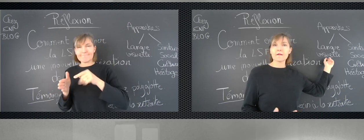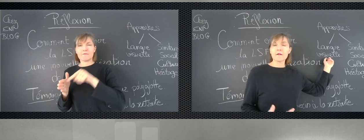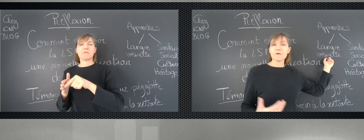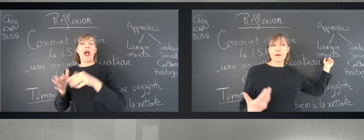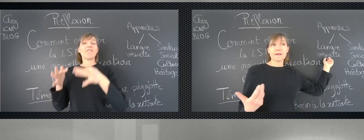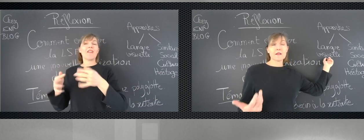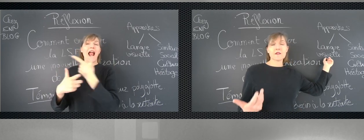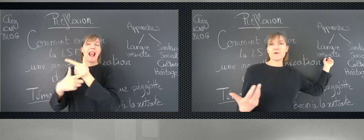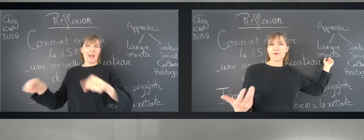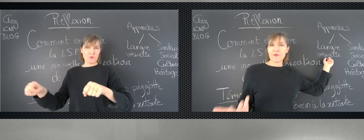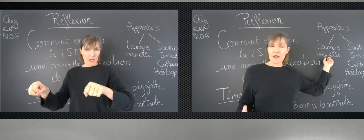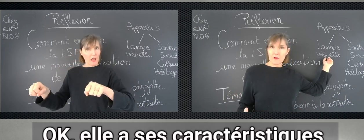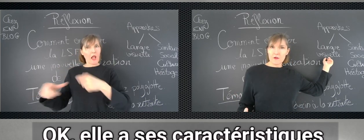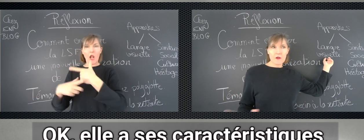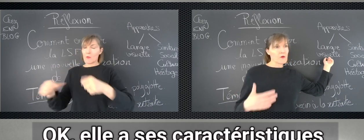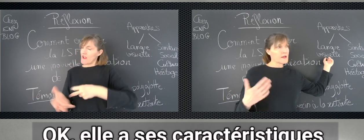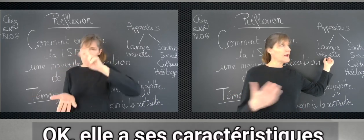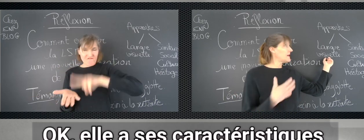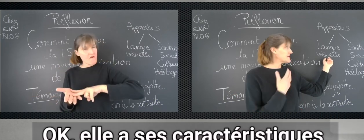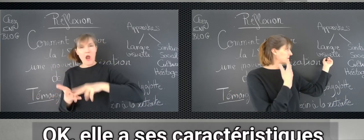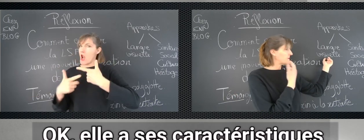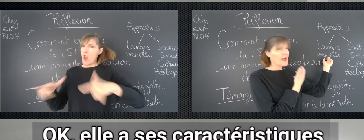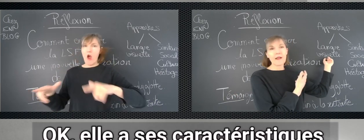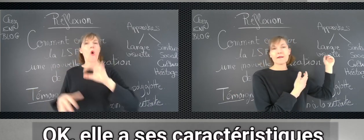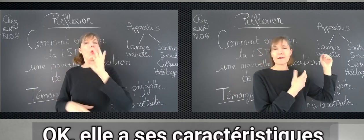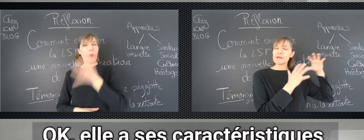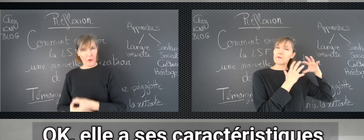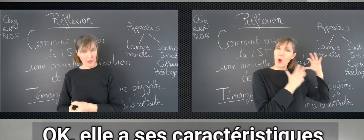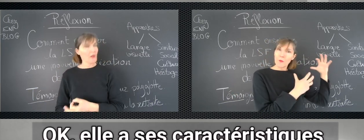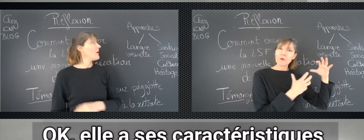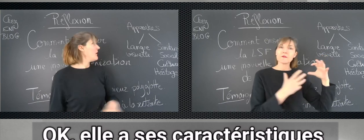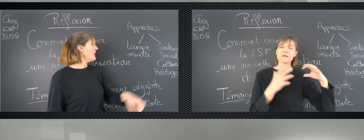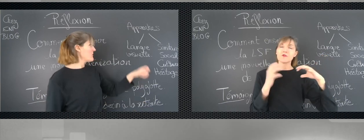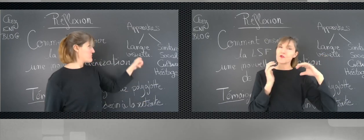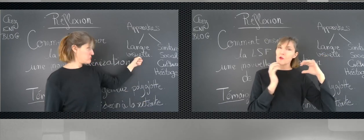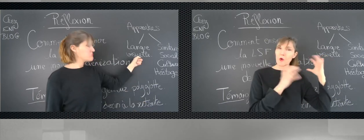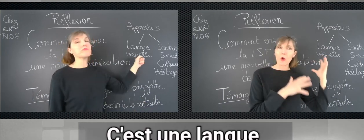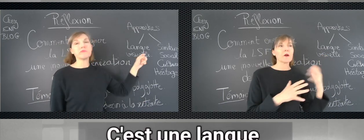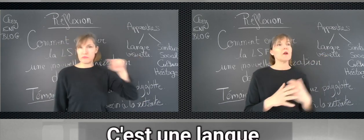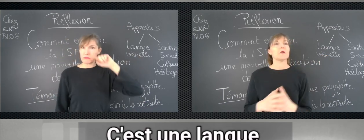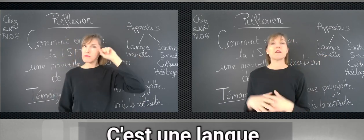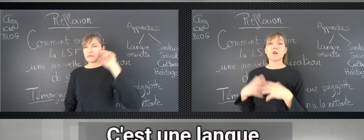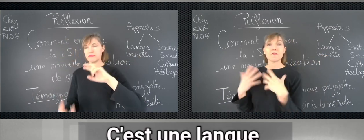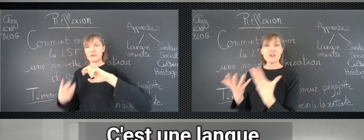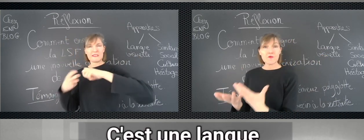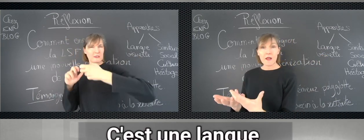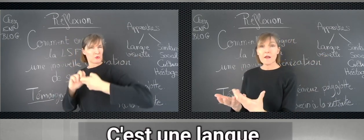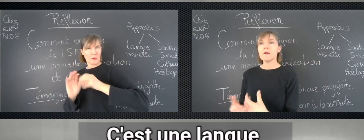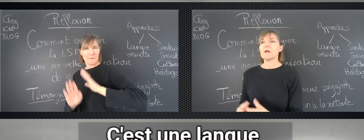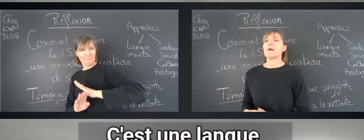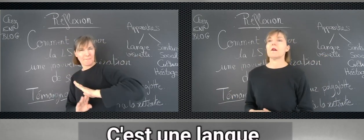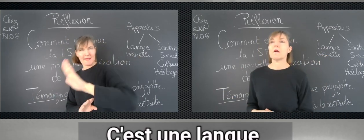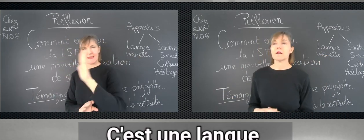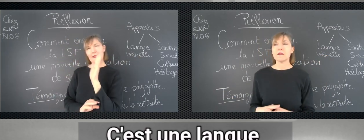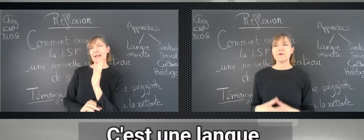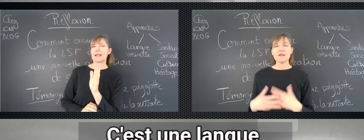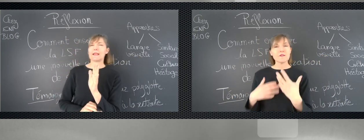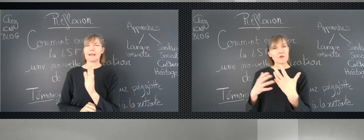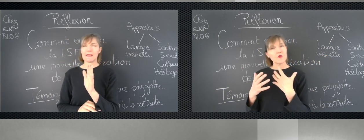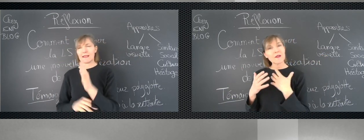Donc, il s'agit d'une vraie langue. OK. Elle a ses caractéristiques propres, ses structures propres. C'est une langue visuelle qui utilise le